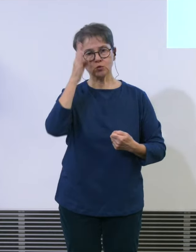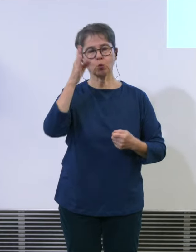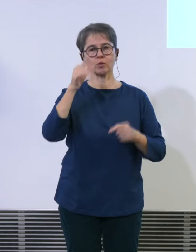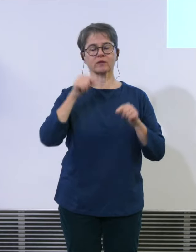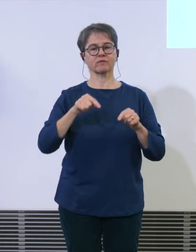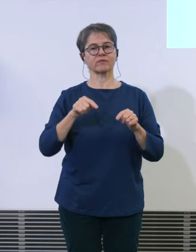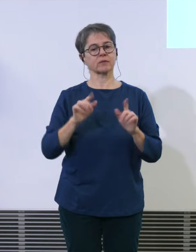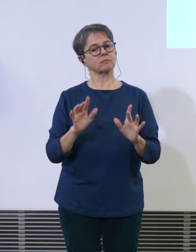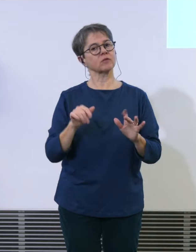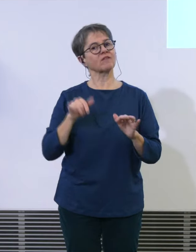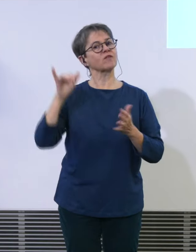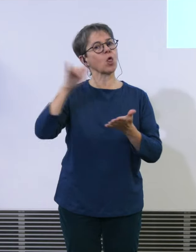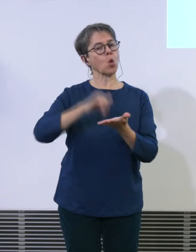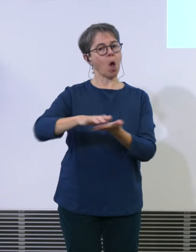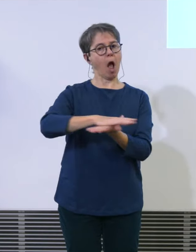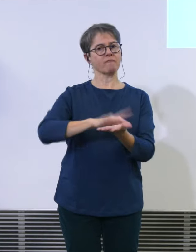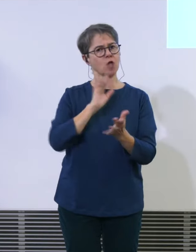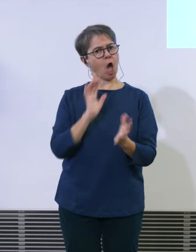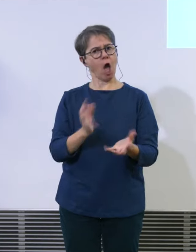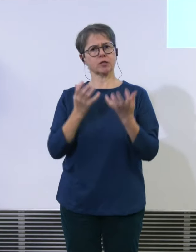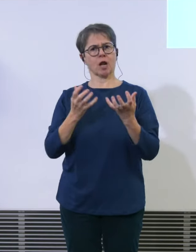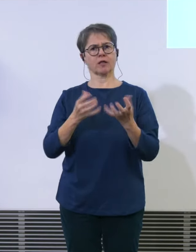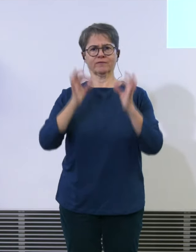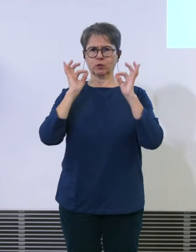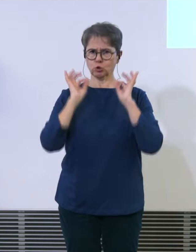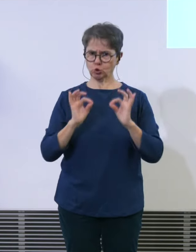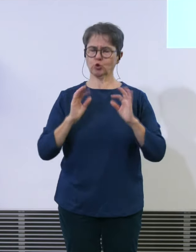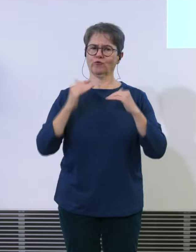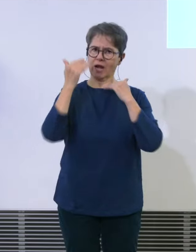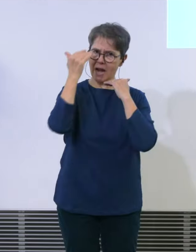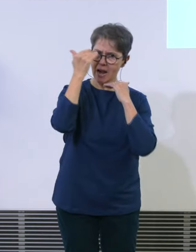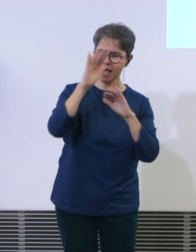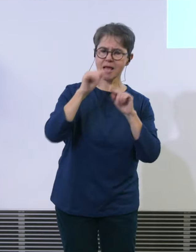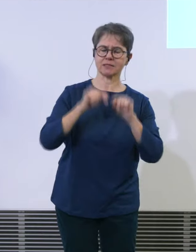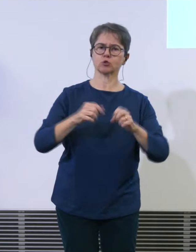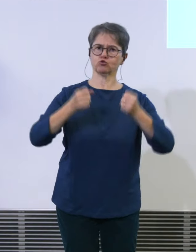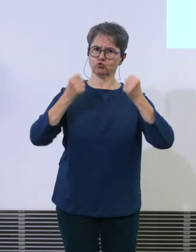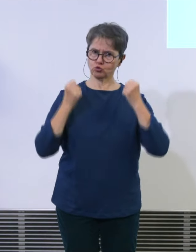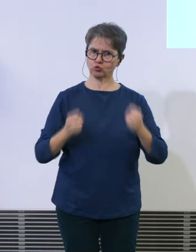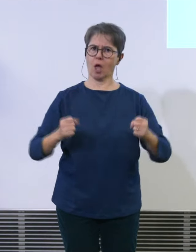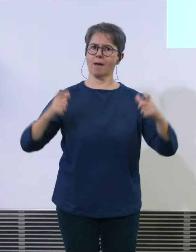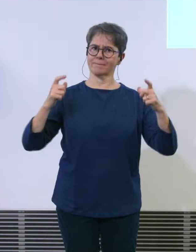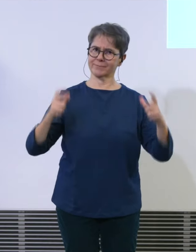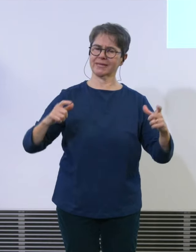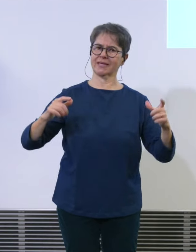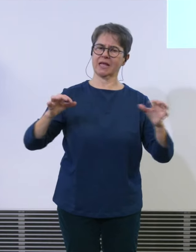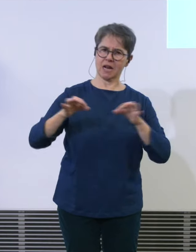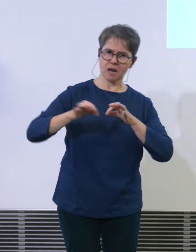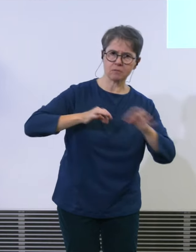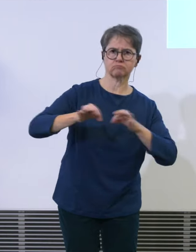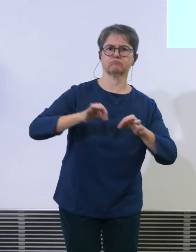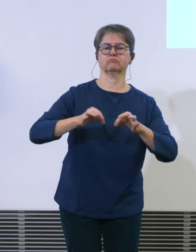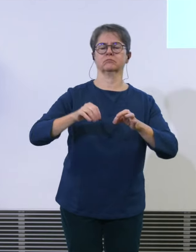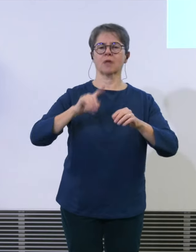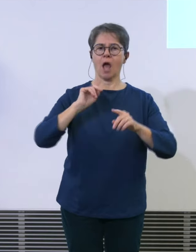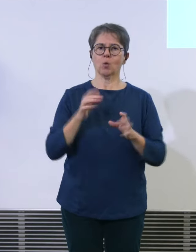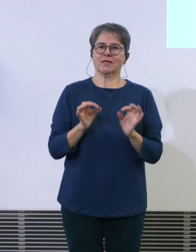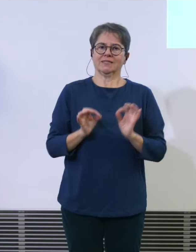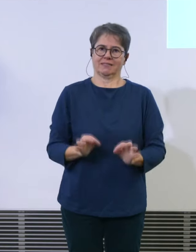will einen zuverlässigen flughafen er will einen stabilen flughafen und er will vor allem auch einen sicheren flughafen und darum